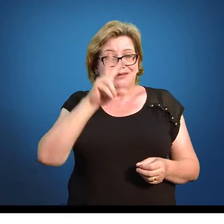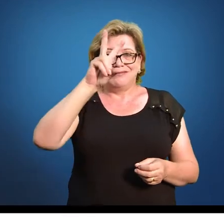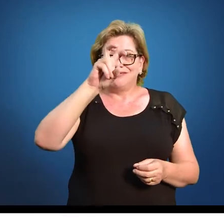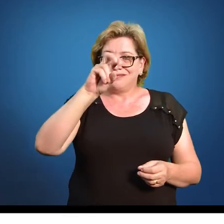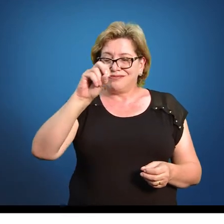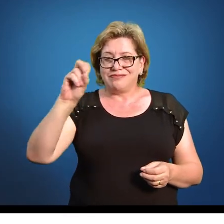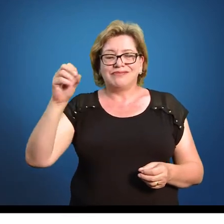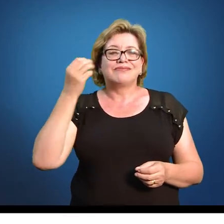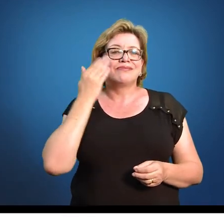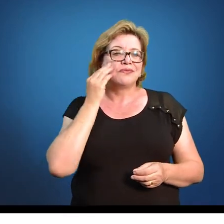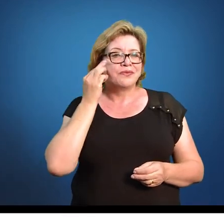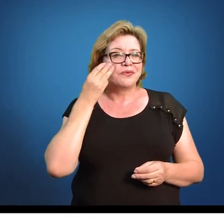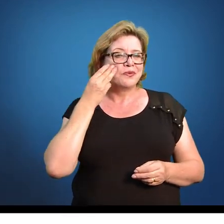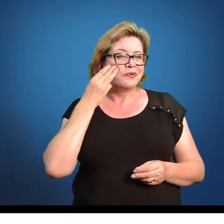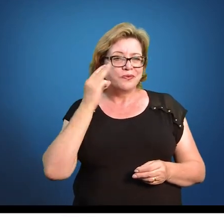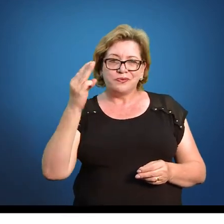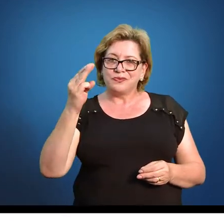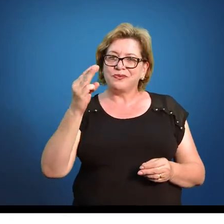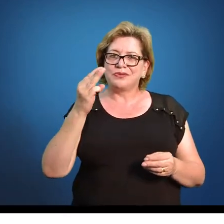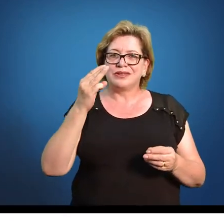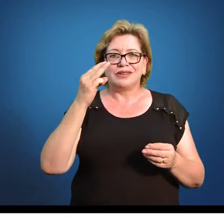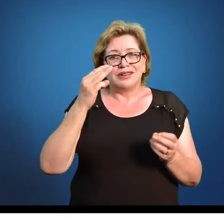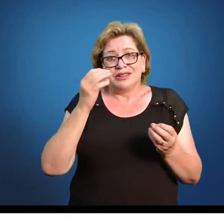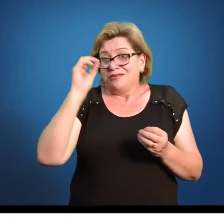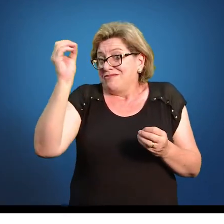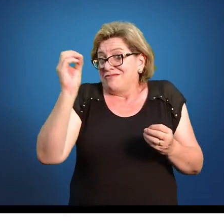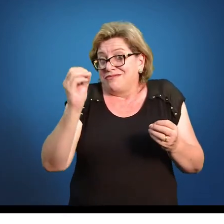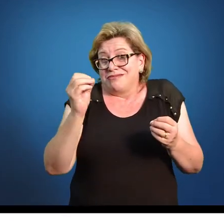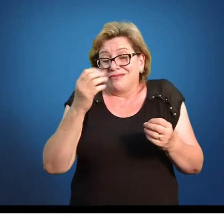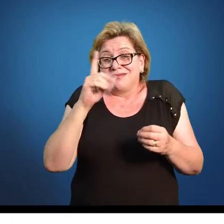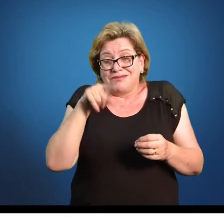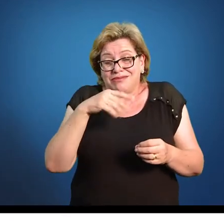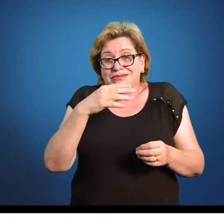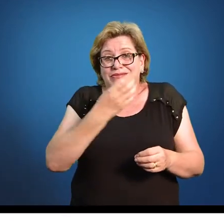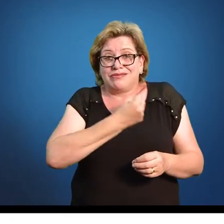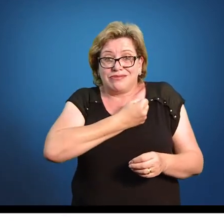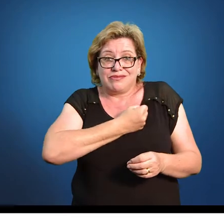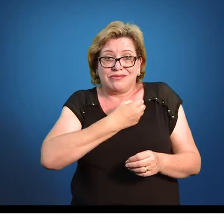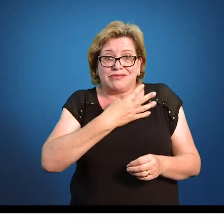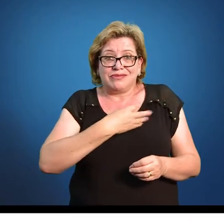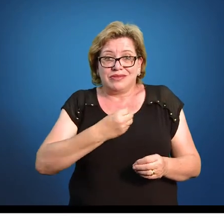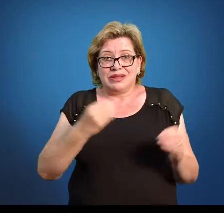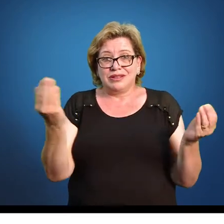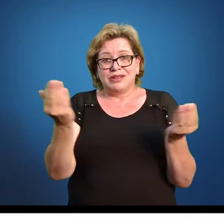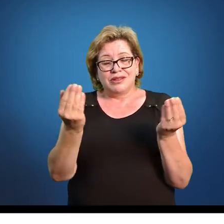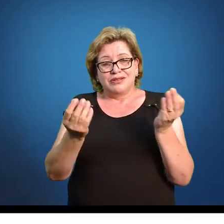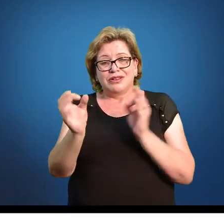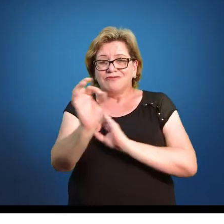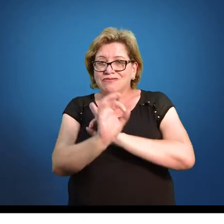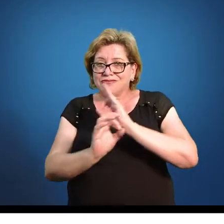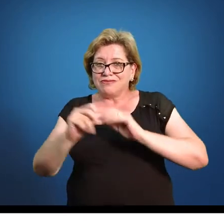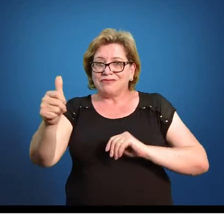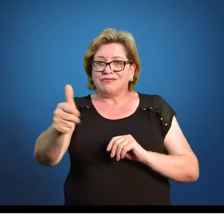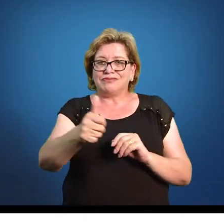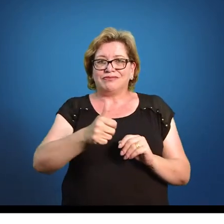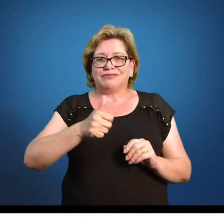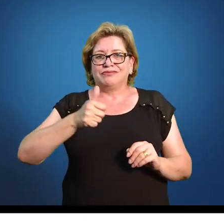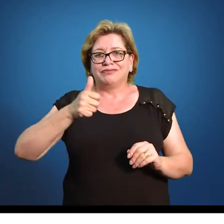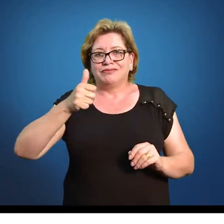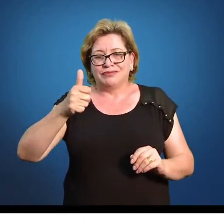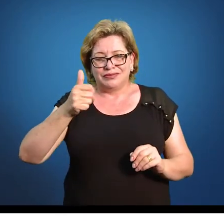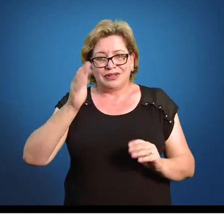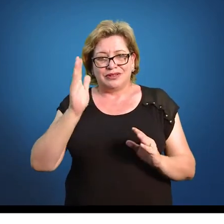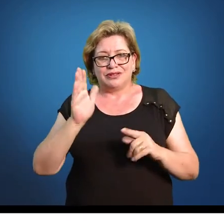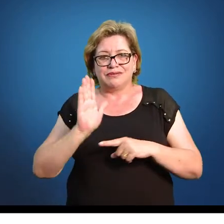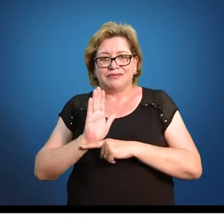habitantes, é o percentual que é o número de filhos. Então o que a gente vai fazer agora? A gente vai melhorar um pouquinho essa apresentação. Só dessa forma já